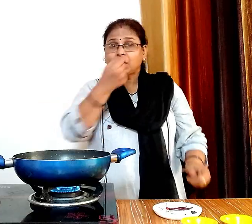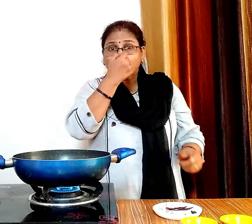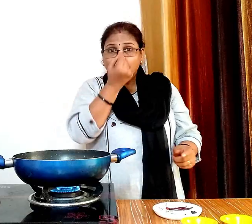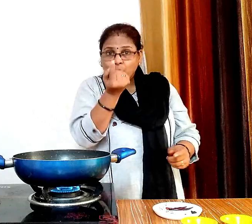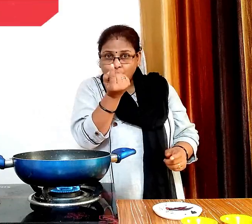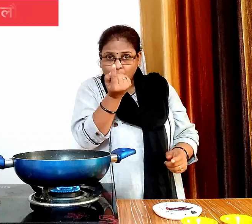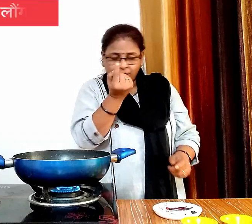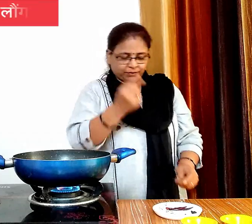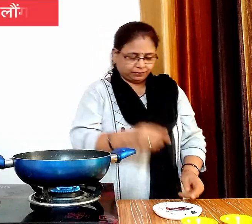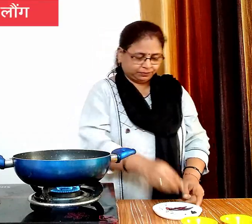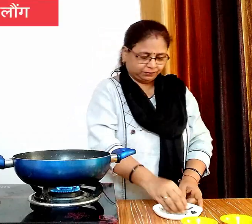तीस चार लोग